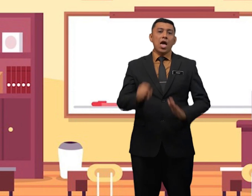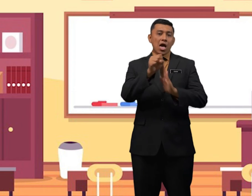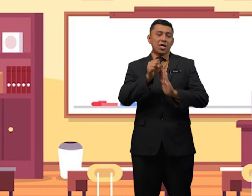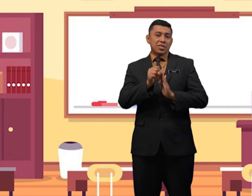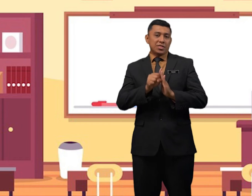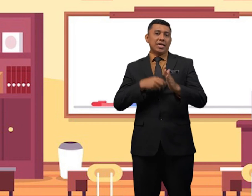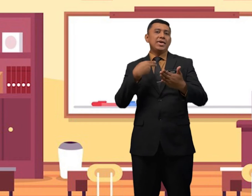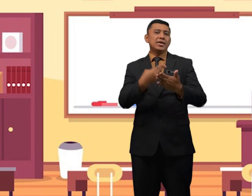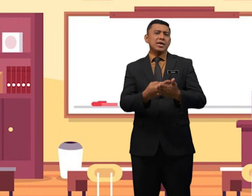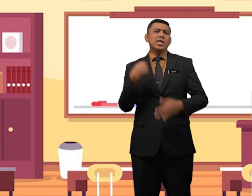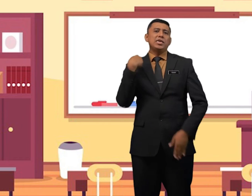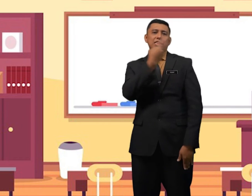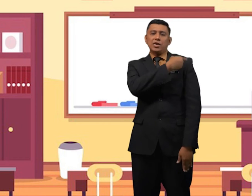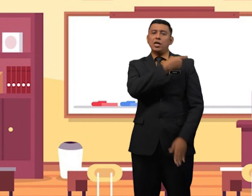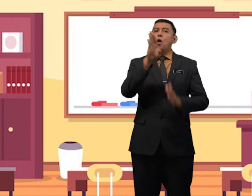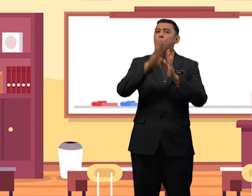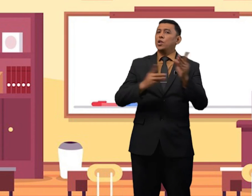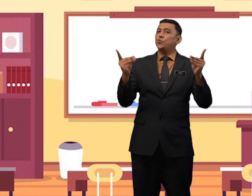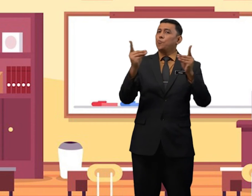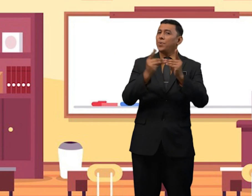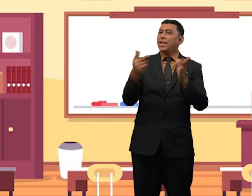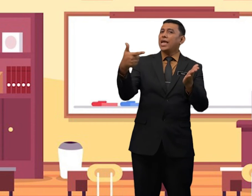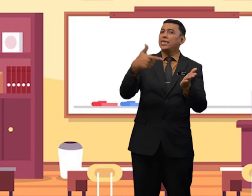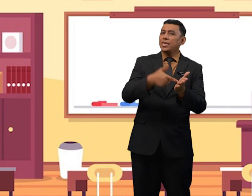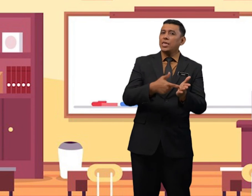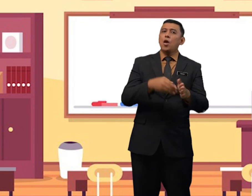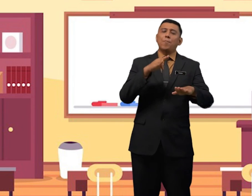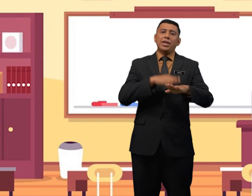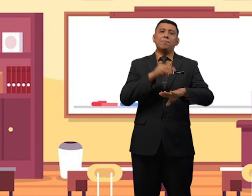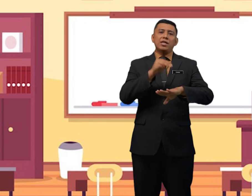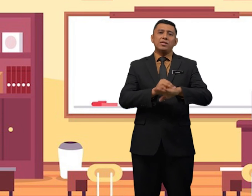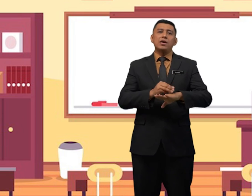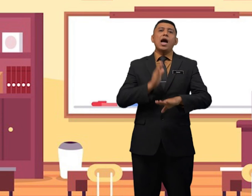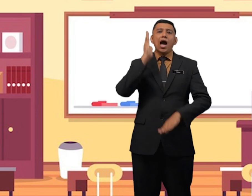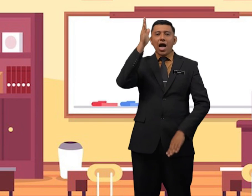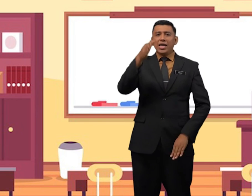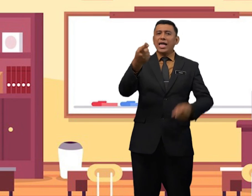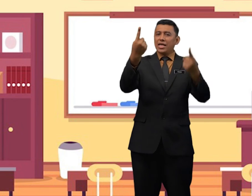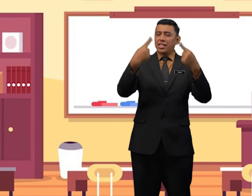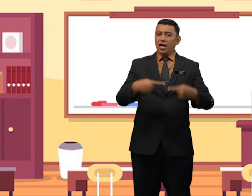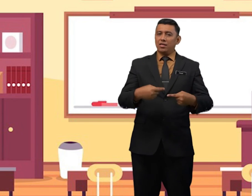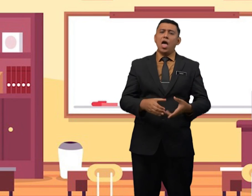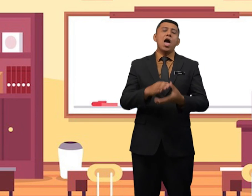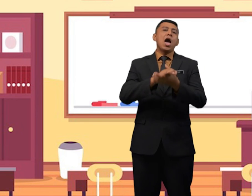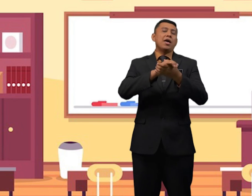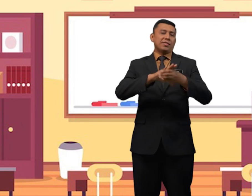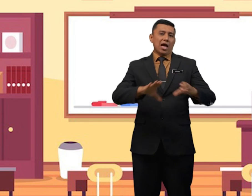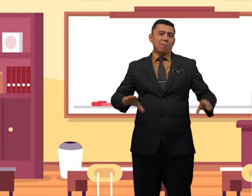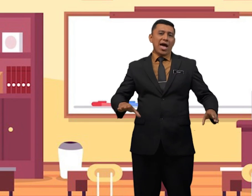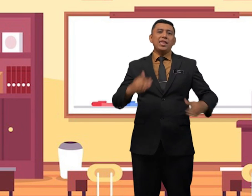Sehingga kita berjumpa lagi pada masa akan datang. Selamat